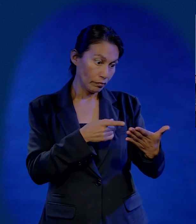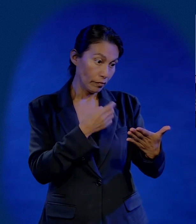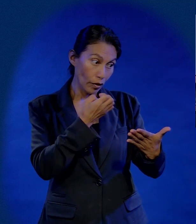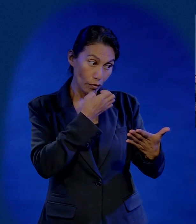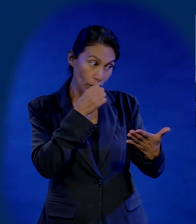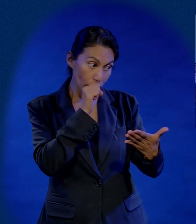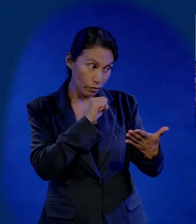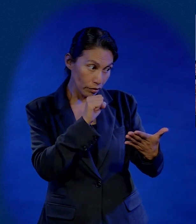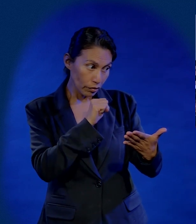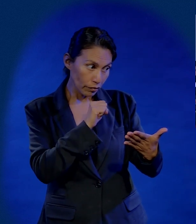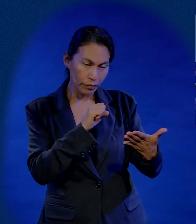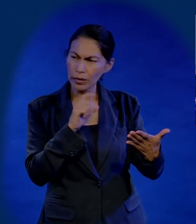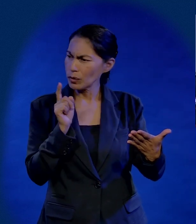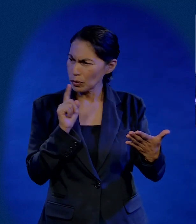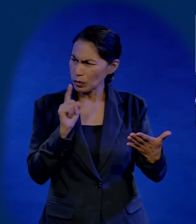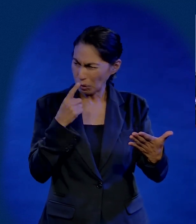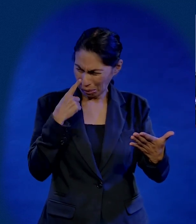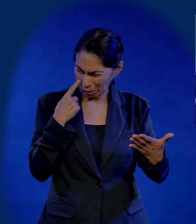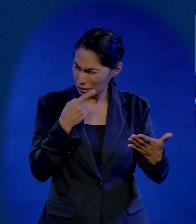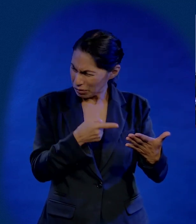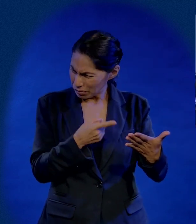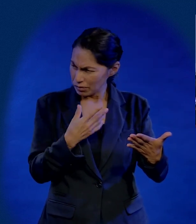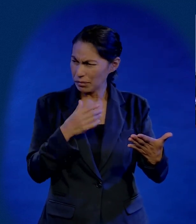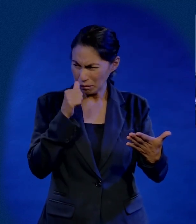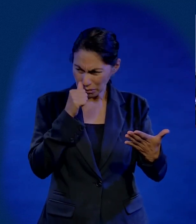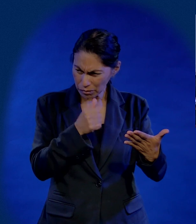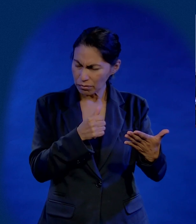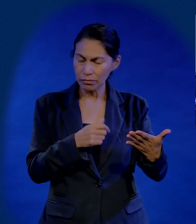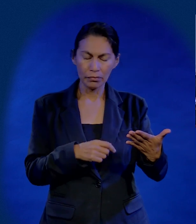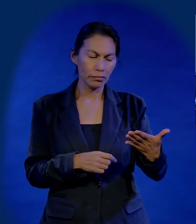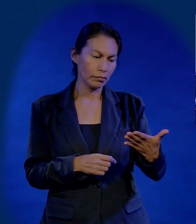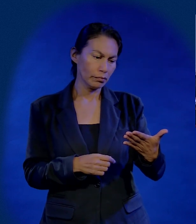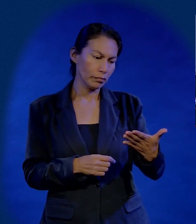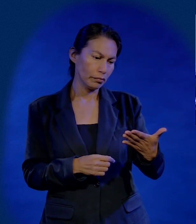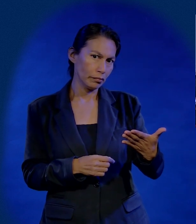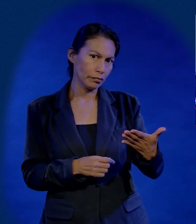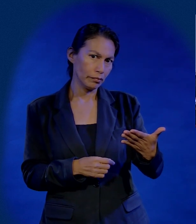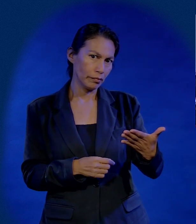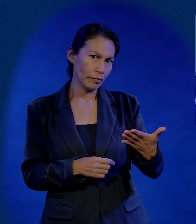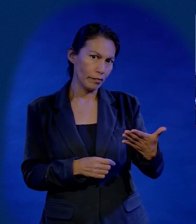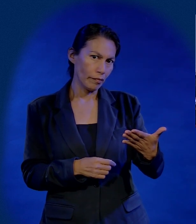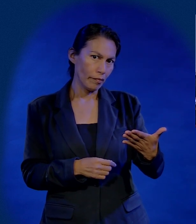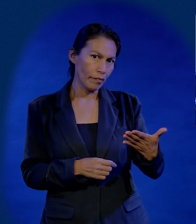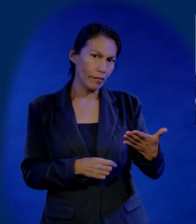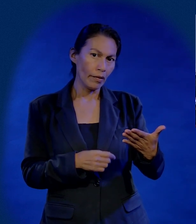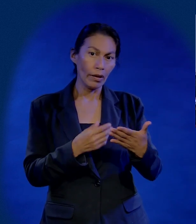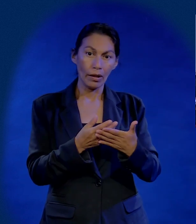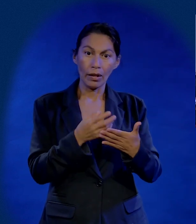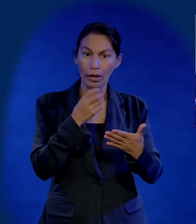Y yo, con la prisa, ¿no? La escuela sabática, hermano. No, no, no, no, observe bien. ¿Qué ve usted aquí?